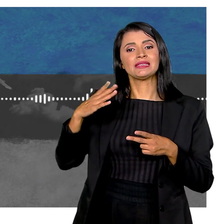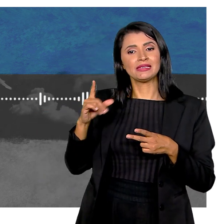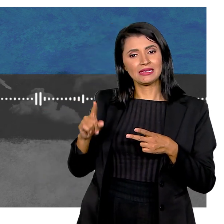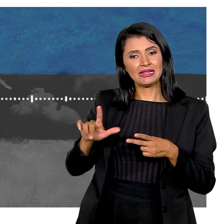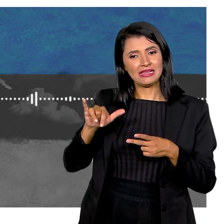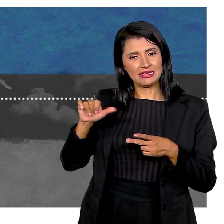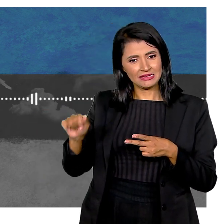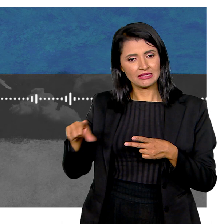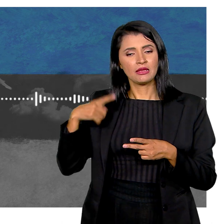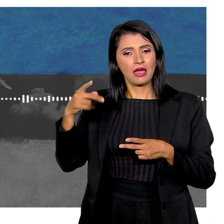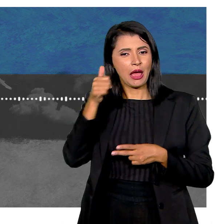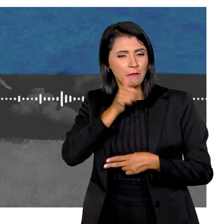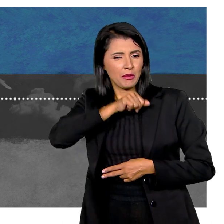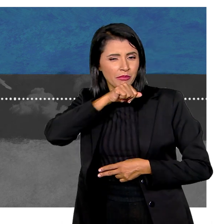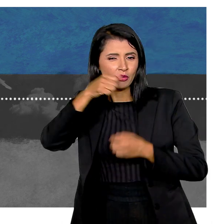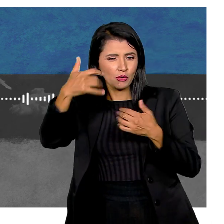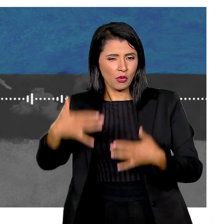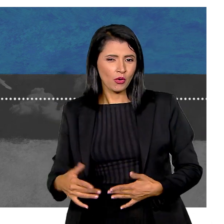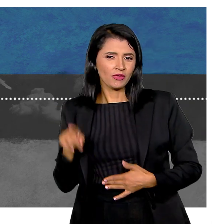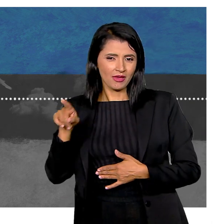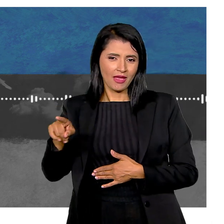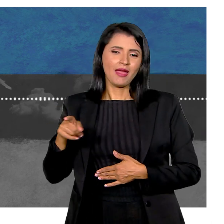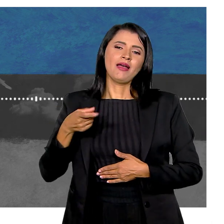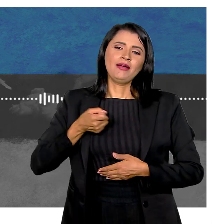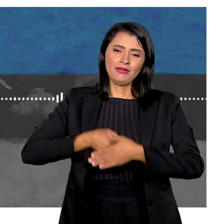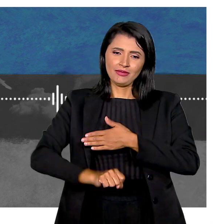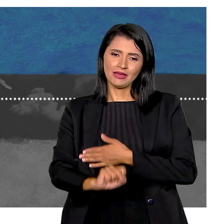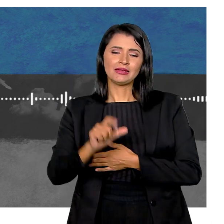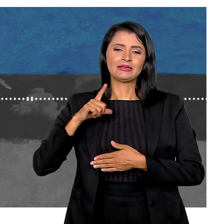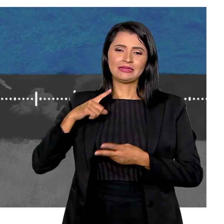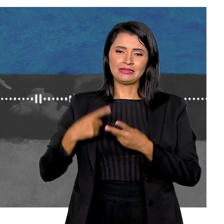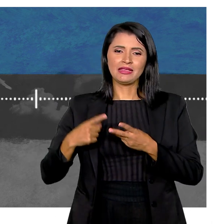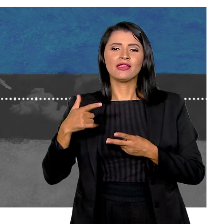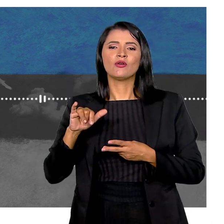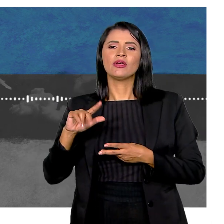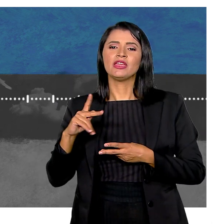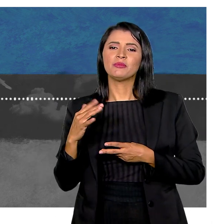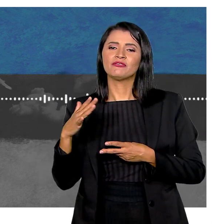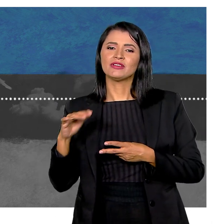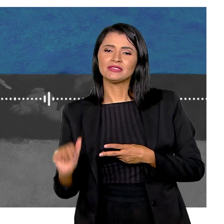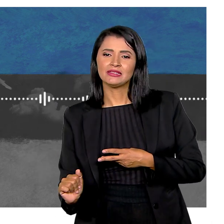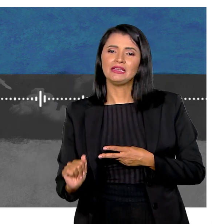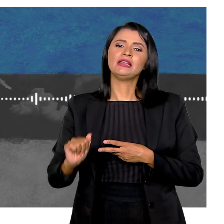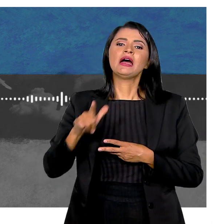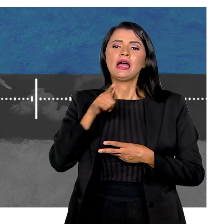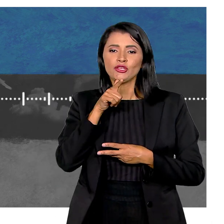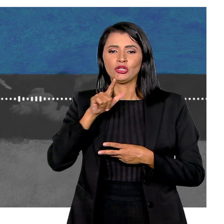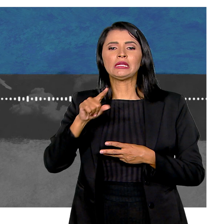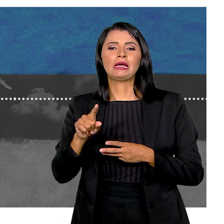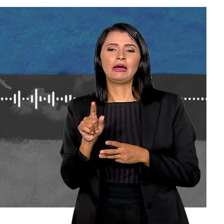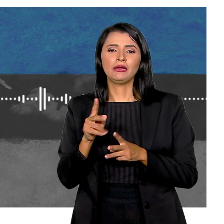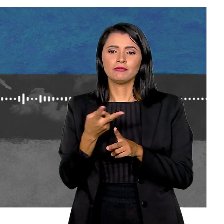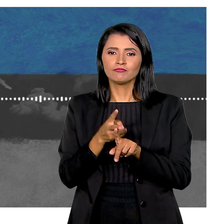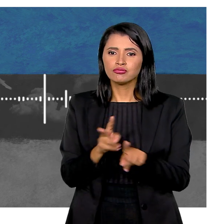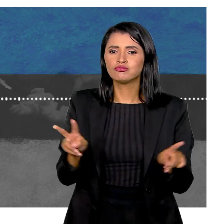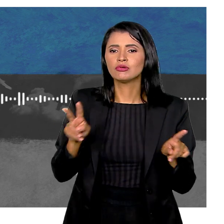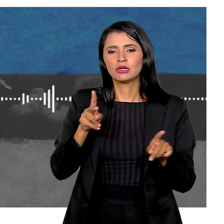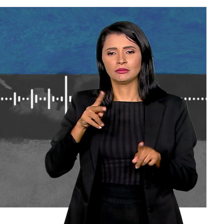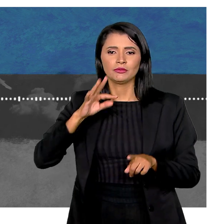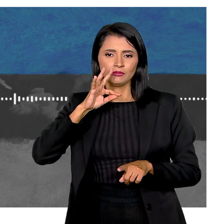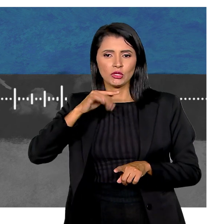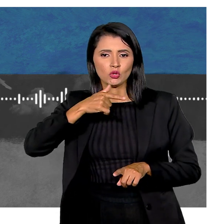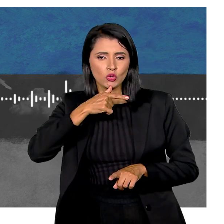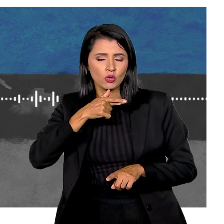Contada pela mãe Cíntia Samara Liz nasceu com hiperplasia adrenal congênita E genitária ambígua A gente vai